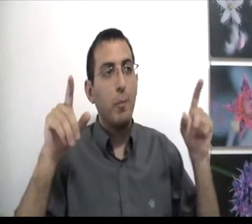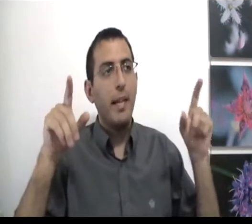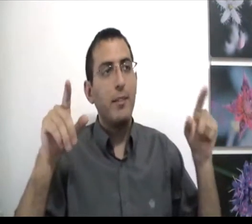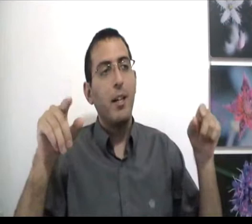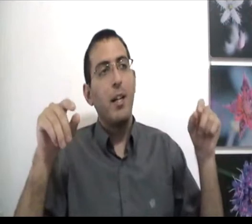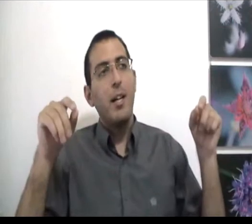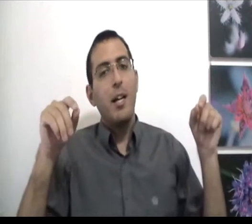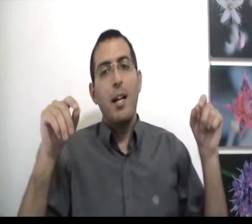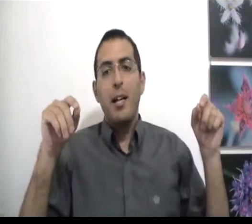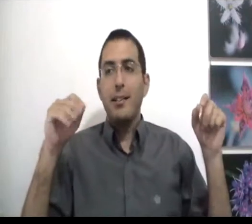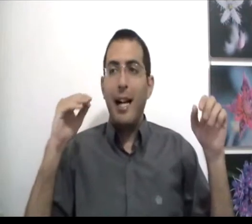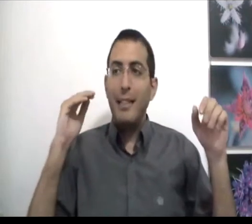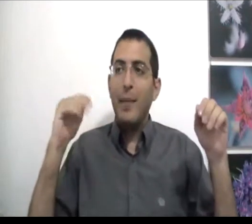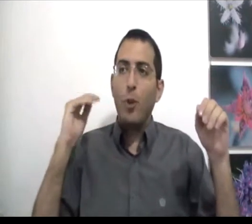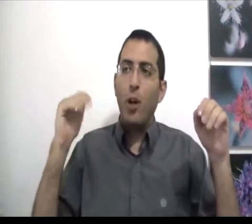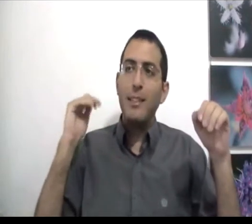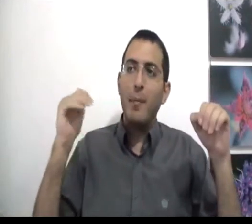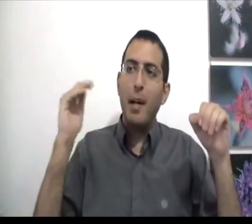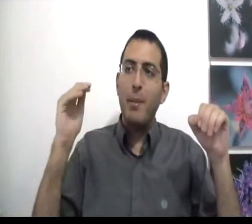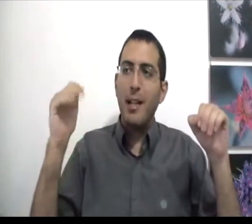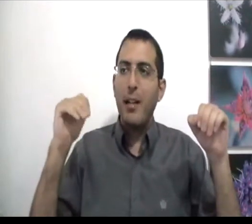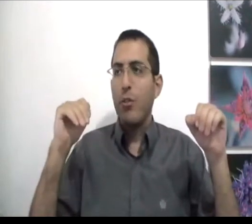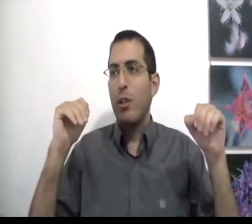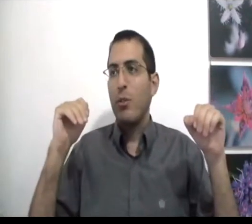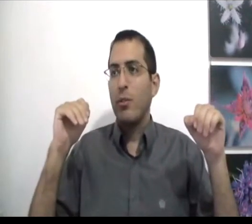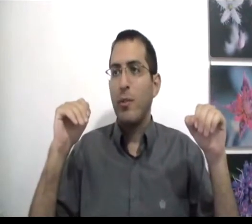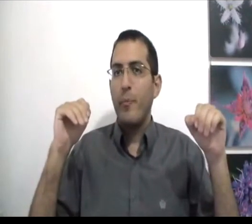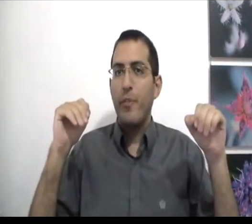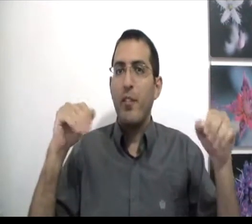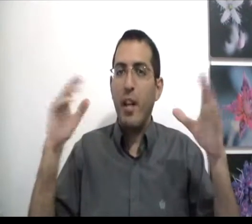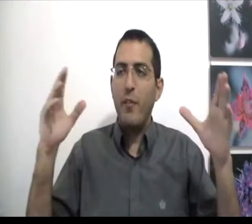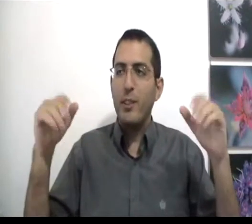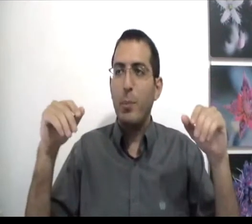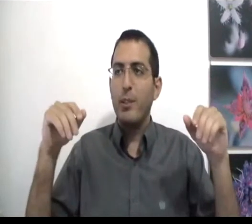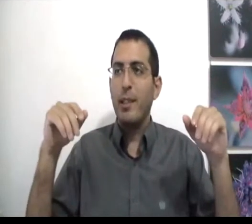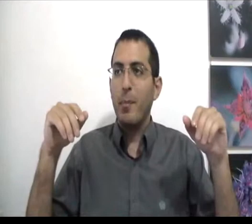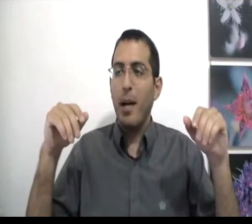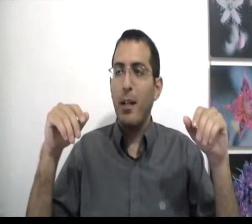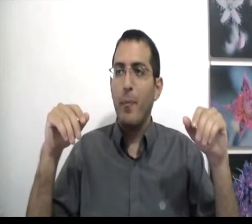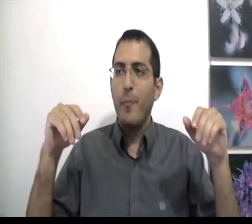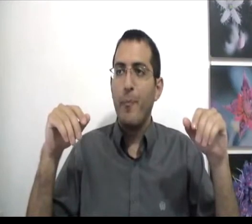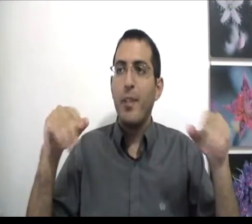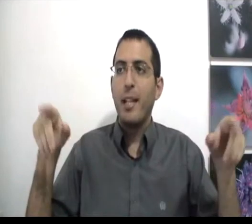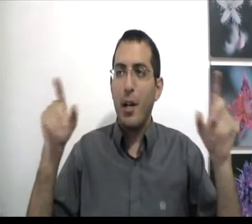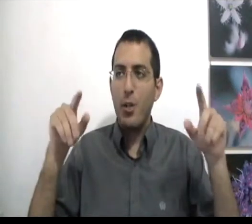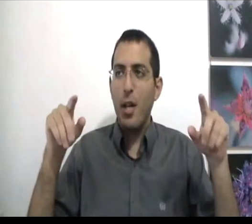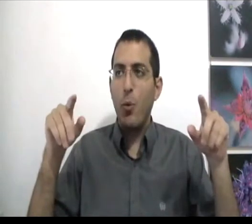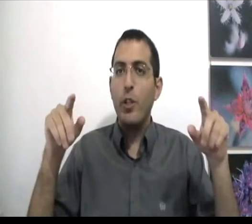אומרת האדם כל הזמן מחפש להרגיש יותר טוב ואיפה הסיפור הזה נגמר? כאשר הוא